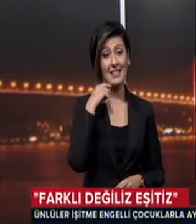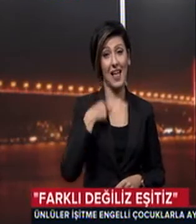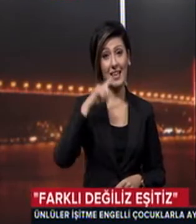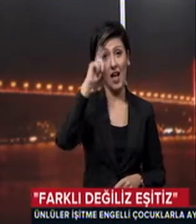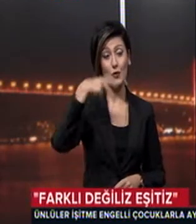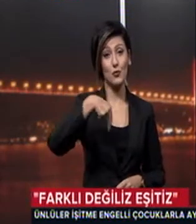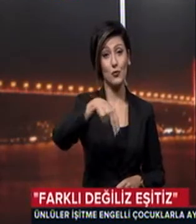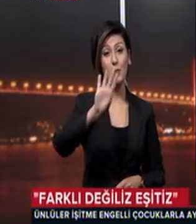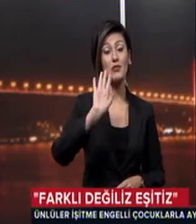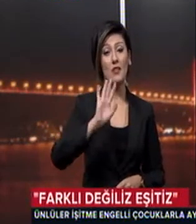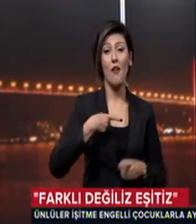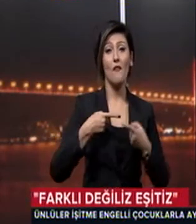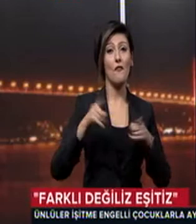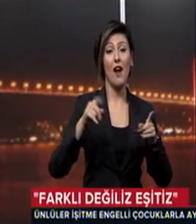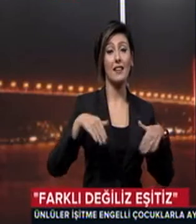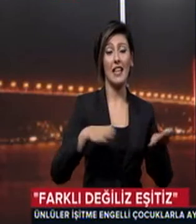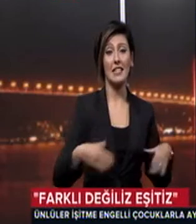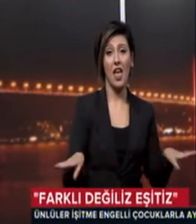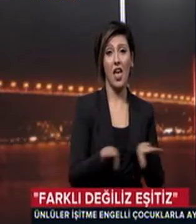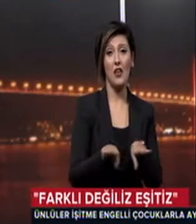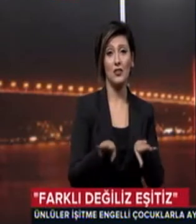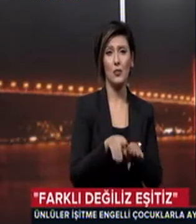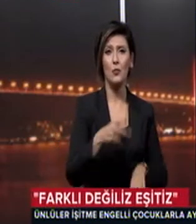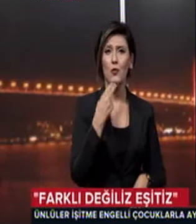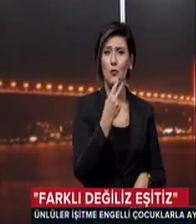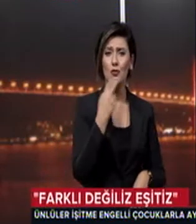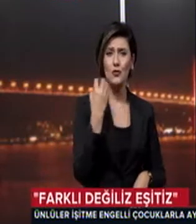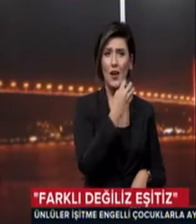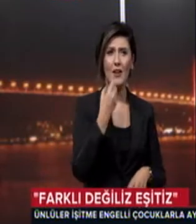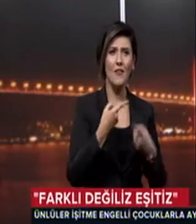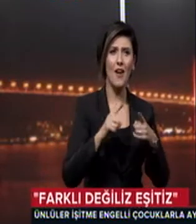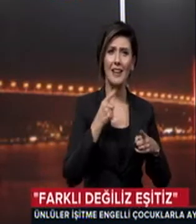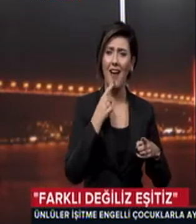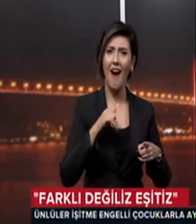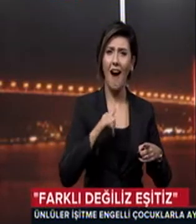Farklı değiliz, eşitiz Bu şarkıyı farklı dillerde aynı heyecanla söylediler